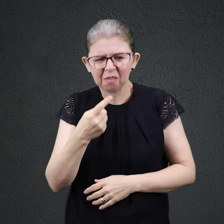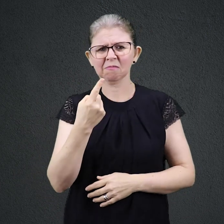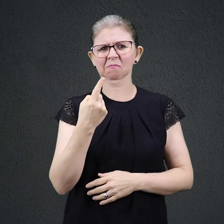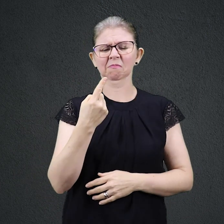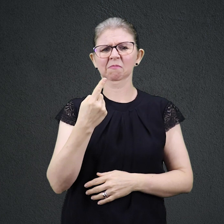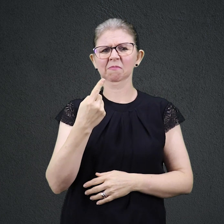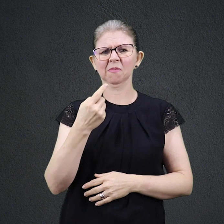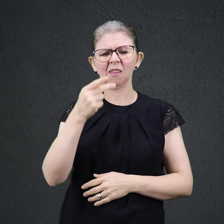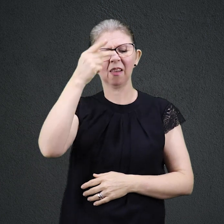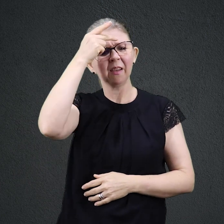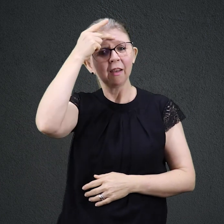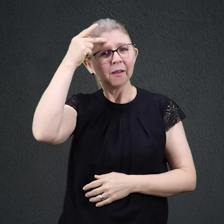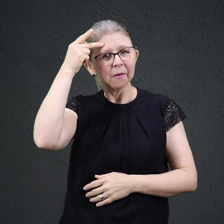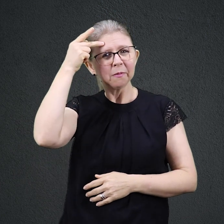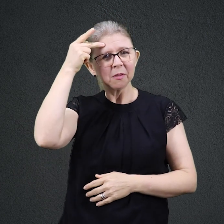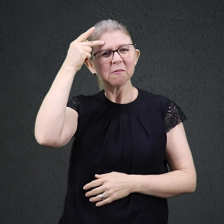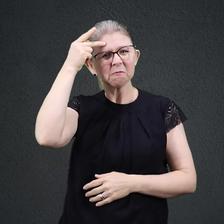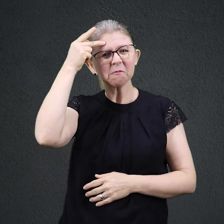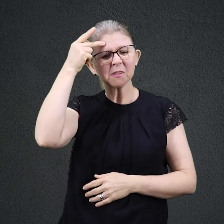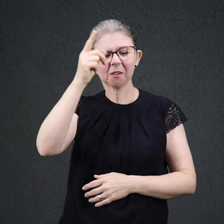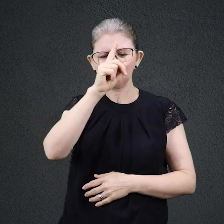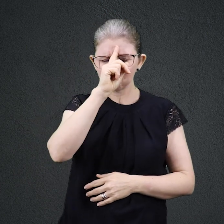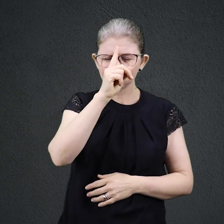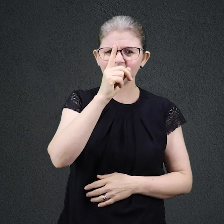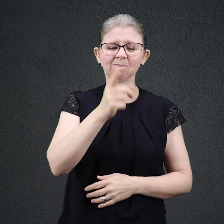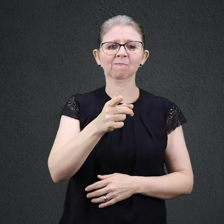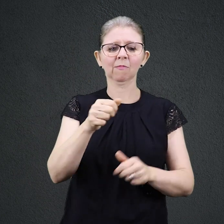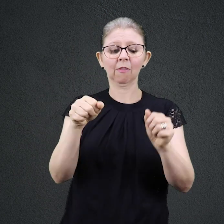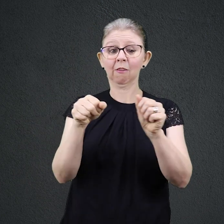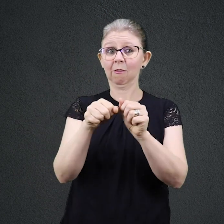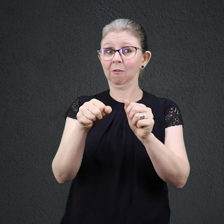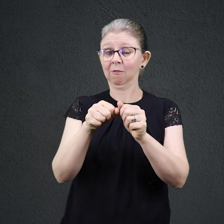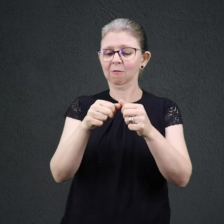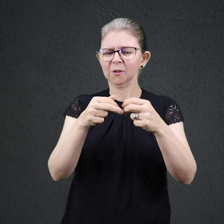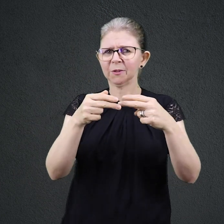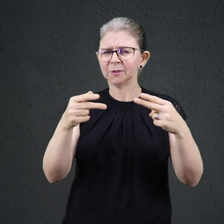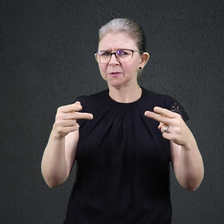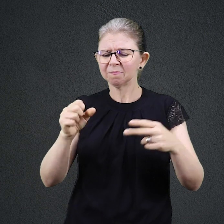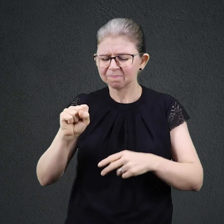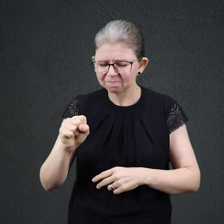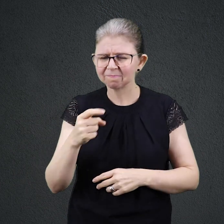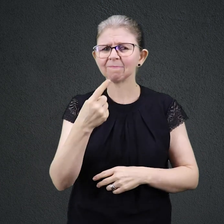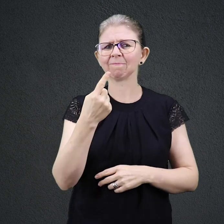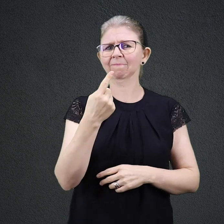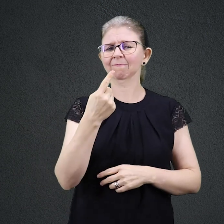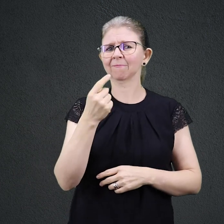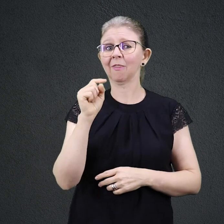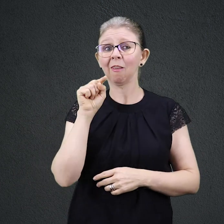confrontados ou desafiados a realizar coisas para lá de anormais. Você construiria um barco gigante no meio do